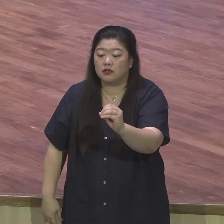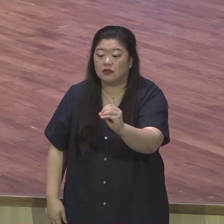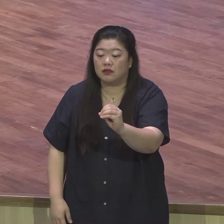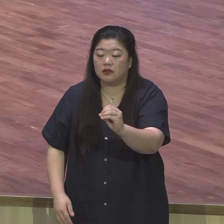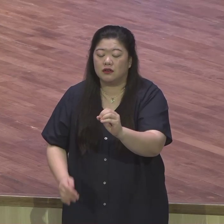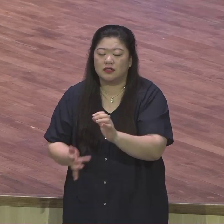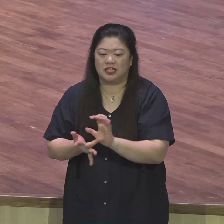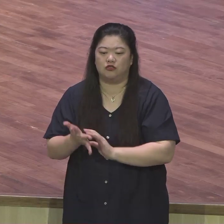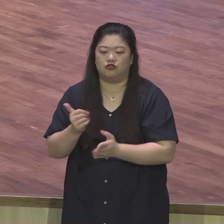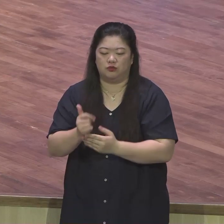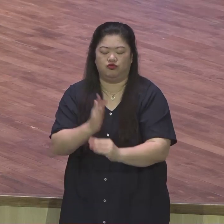그걸